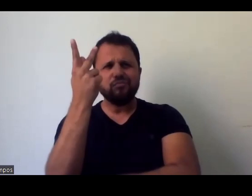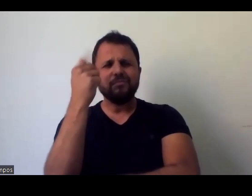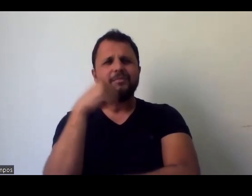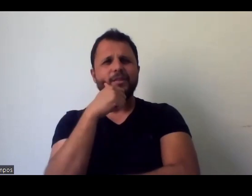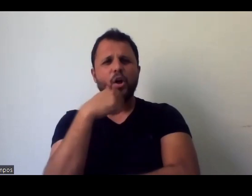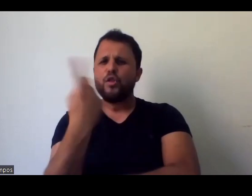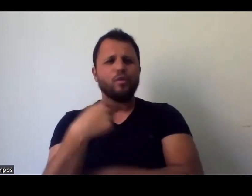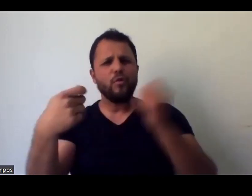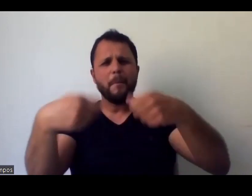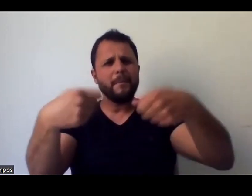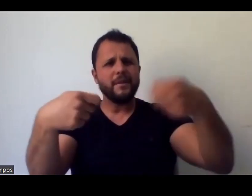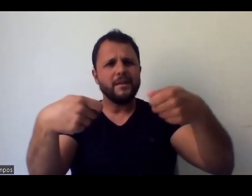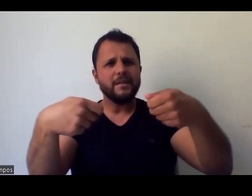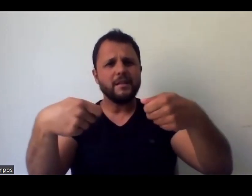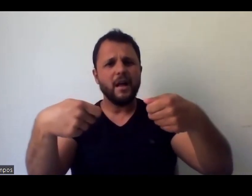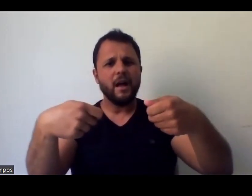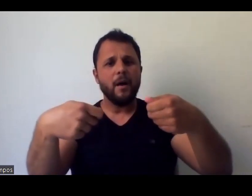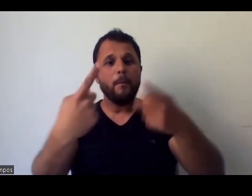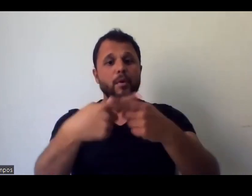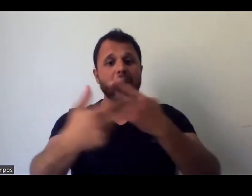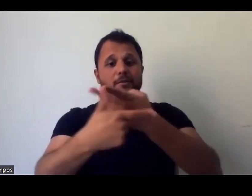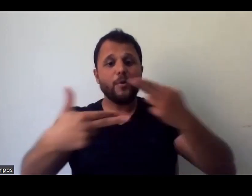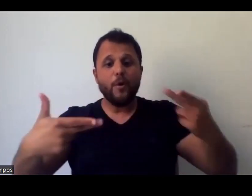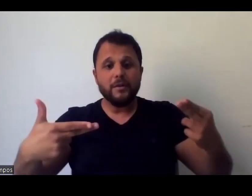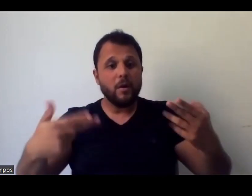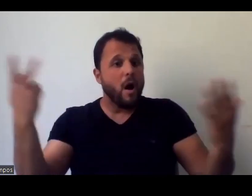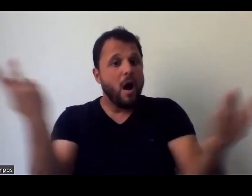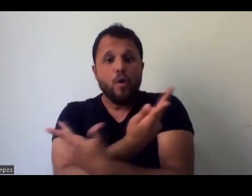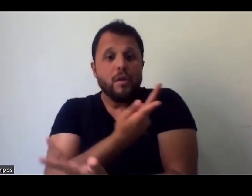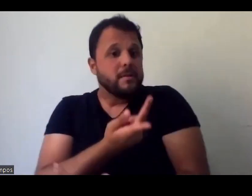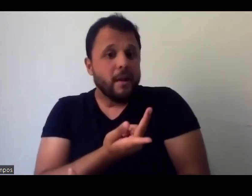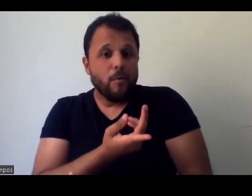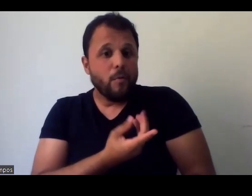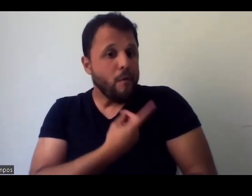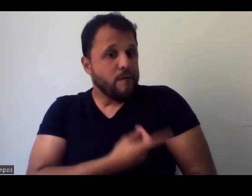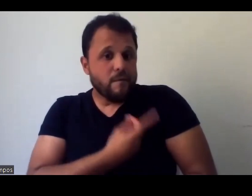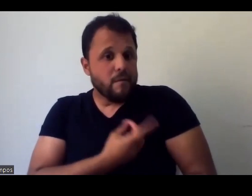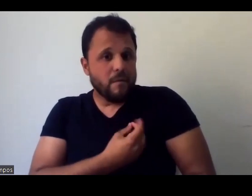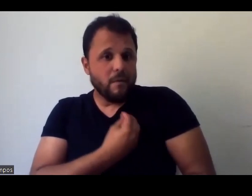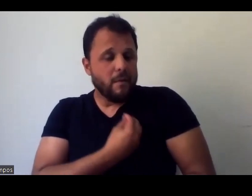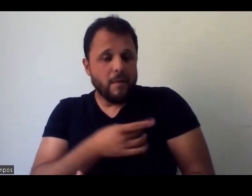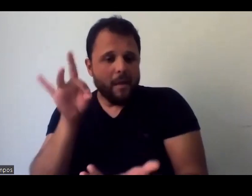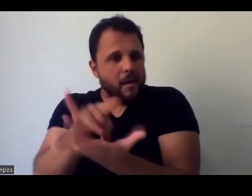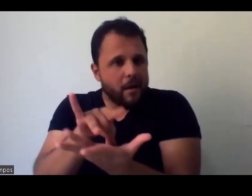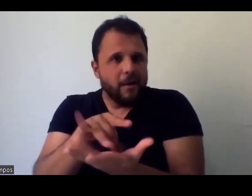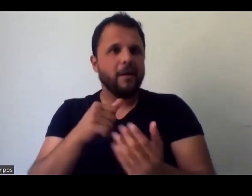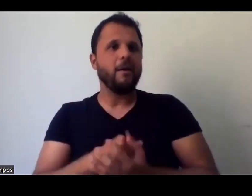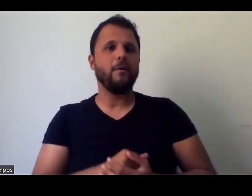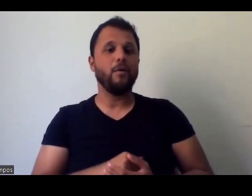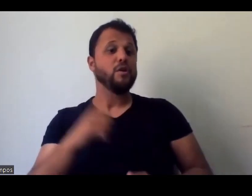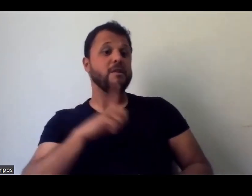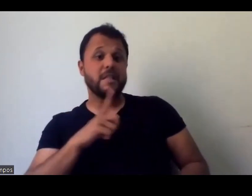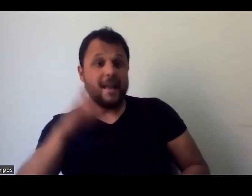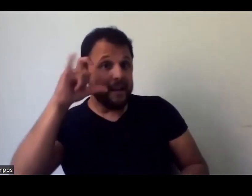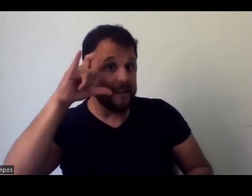a esse ponto, né, as coisas estão aí, estão nas ruas, estão aparecendo, né, a Beth falou do Instagram, mas por